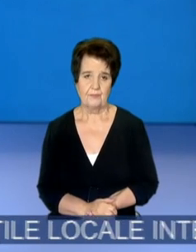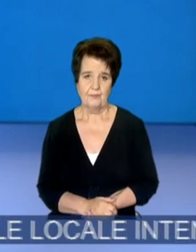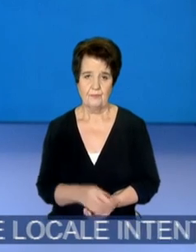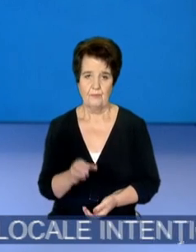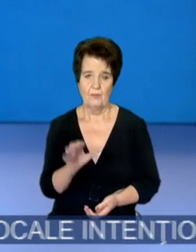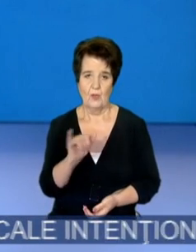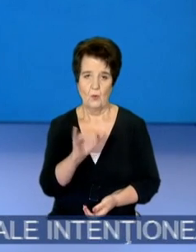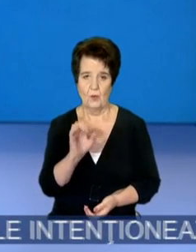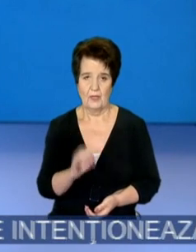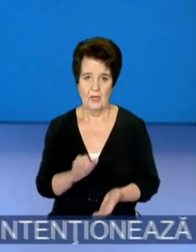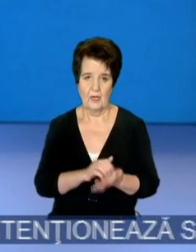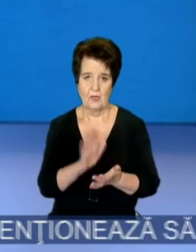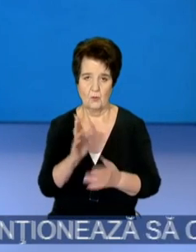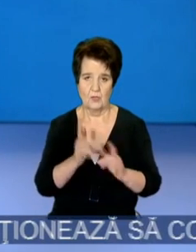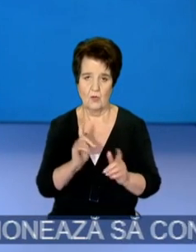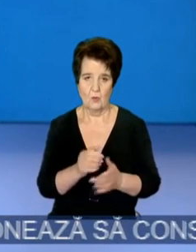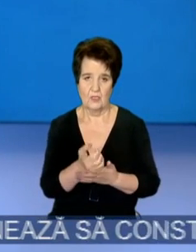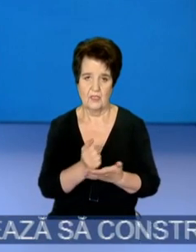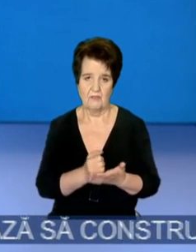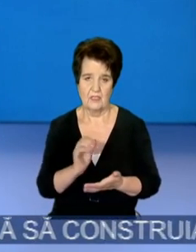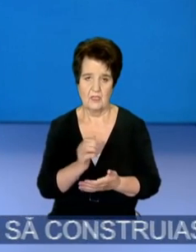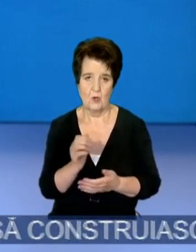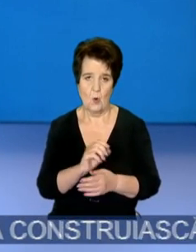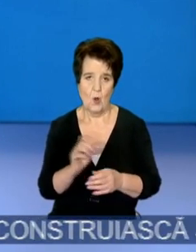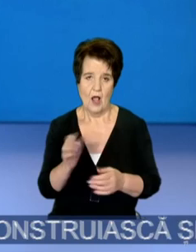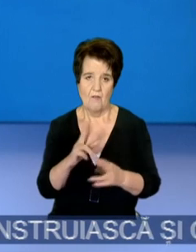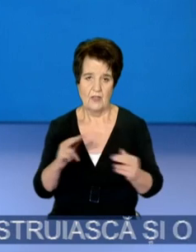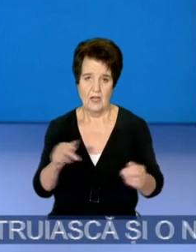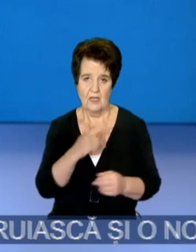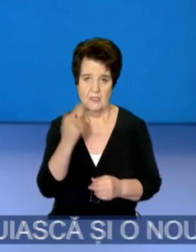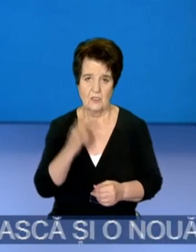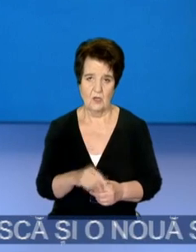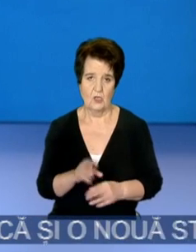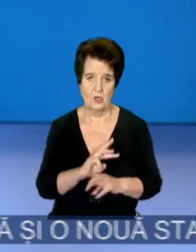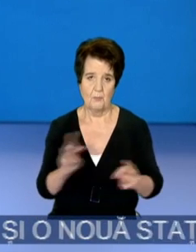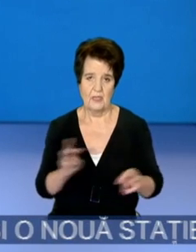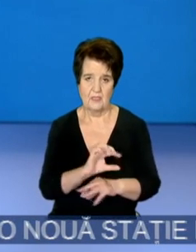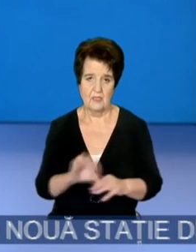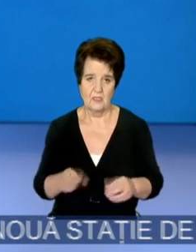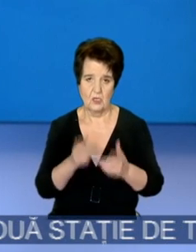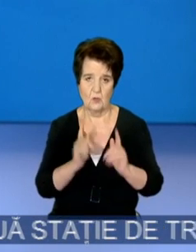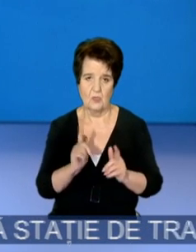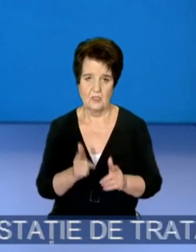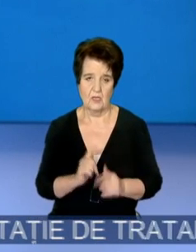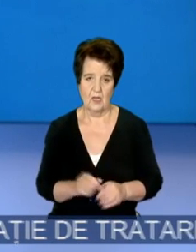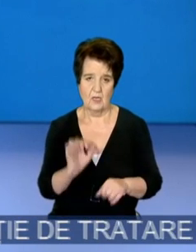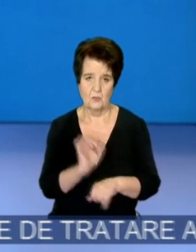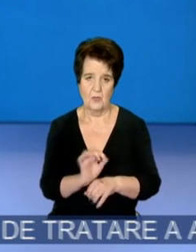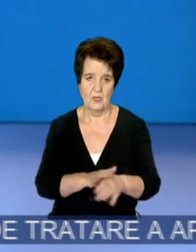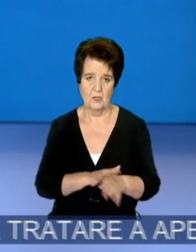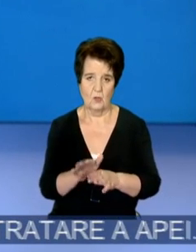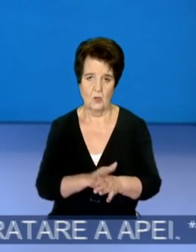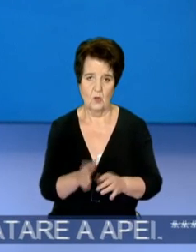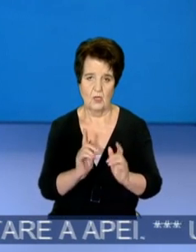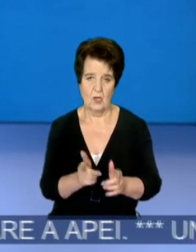Uniunea Europeană renunță la acordul de vize cu Federația Rusă. Ministrii de Externe ai Statelor Membre au ajuns la o înțelegere privind suspendarea totală a